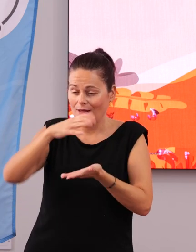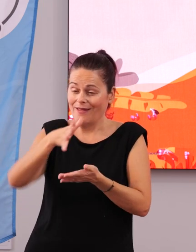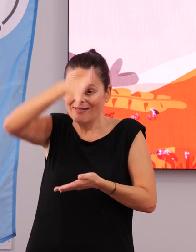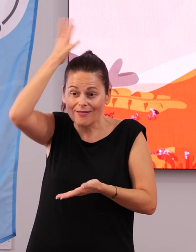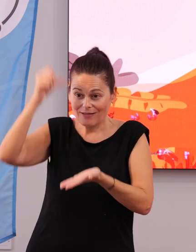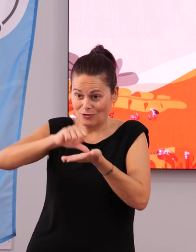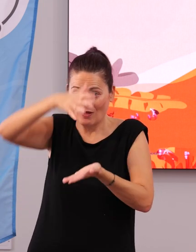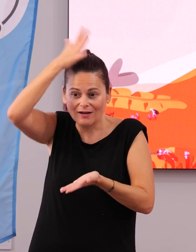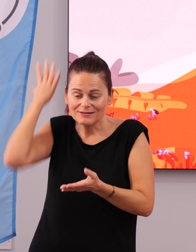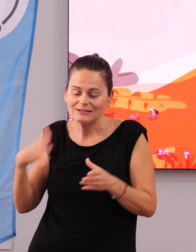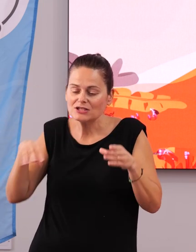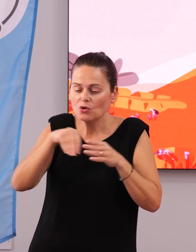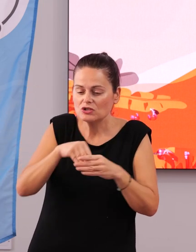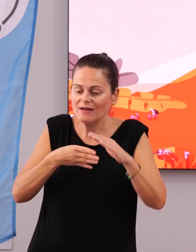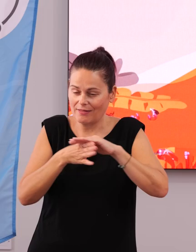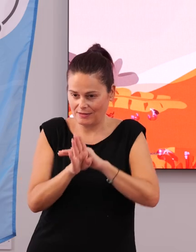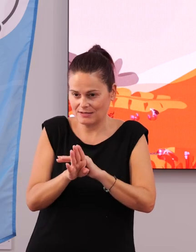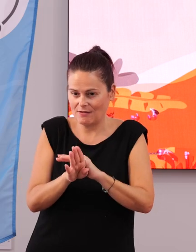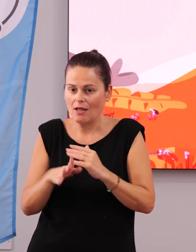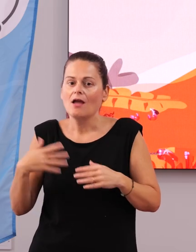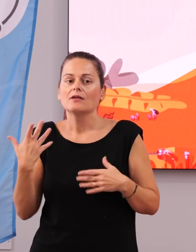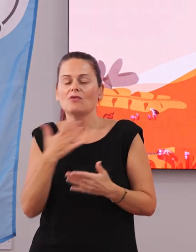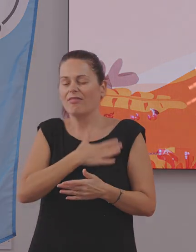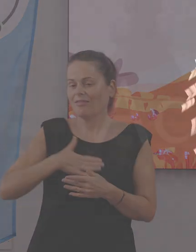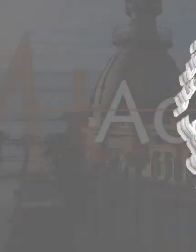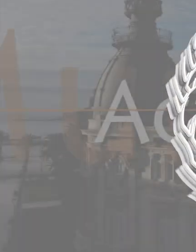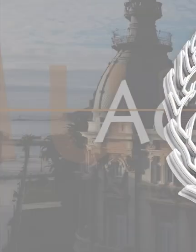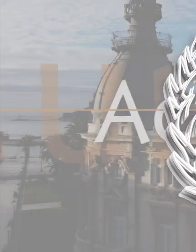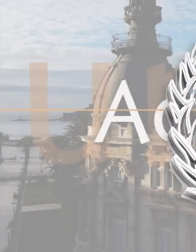una ciudad inclusiva y una ciudad amable para todos.